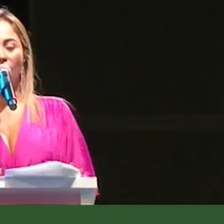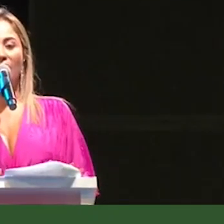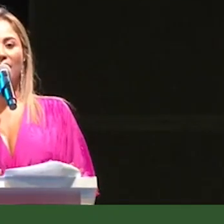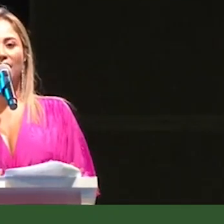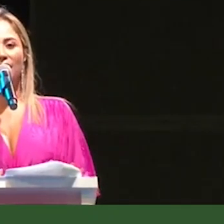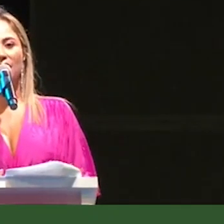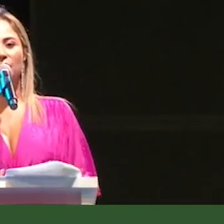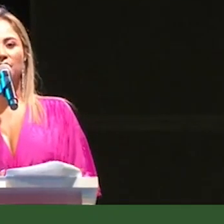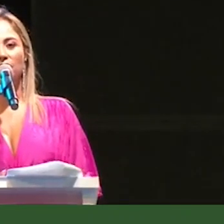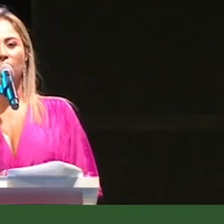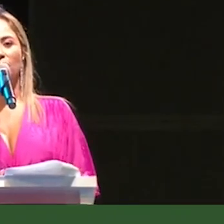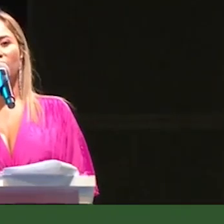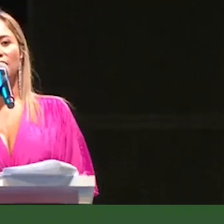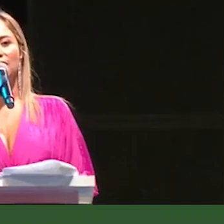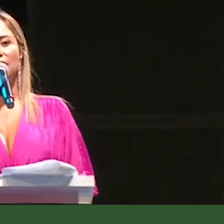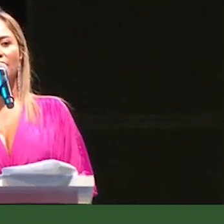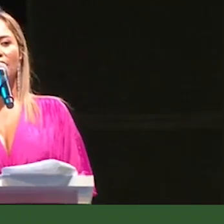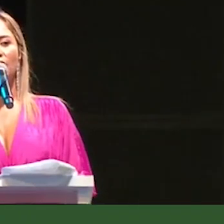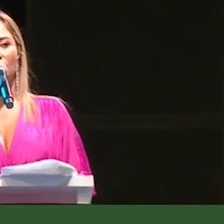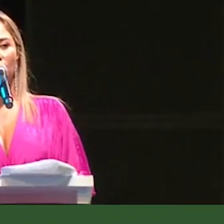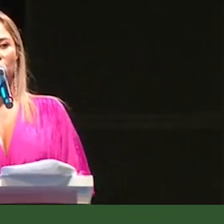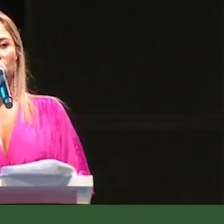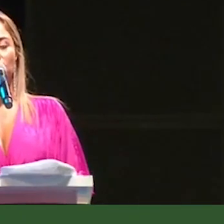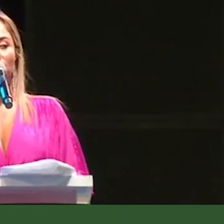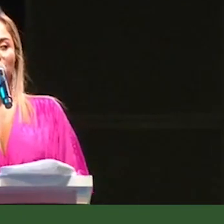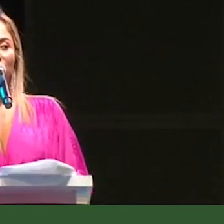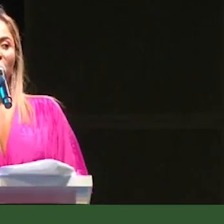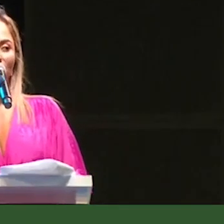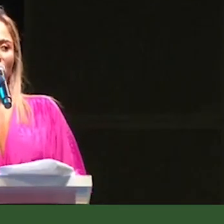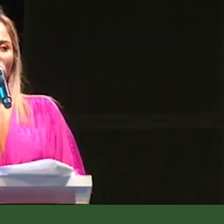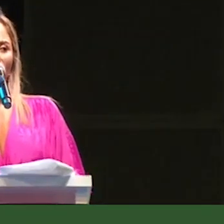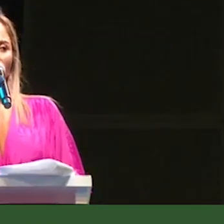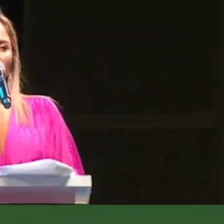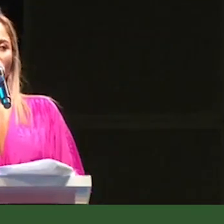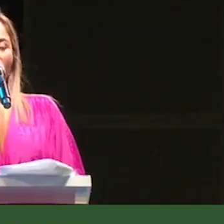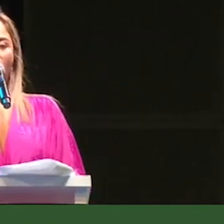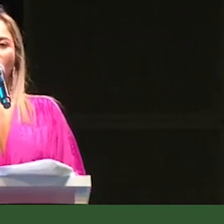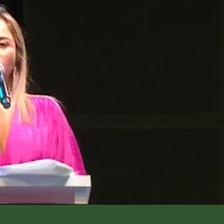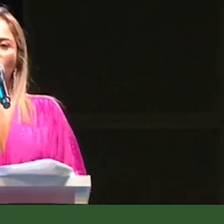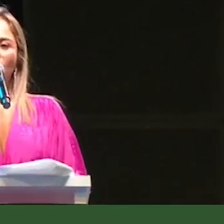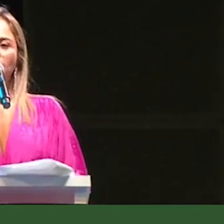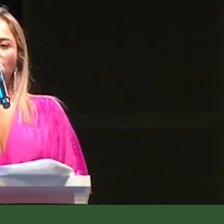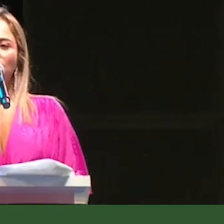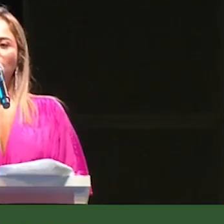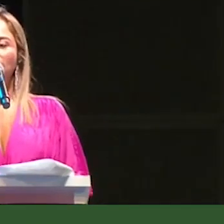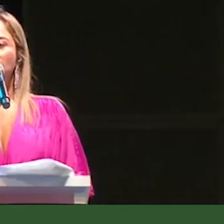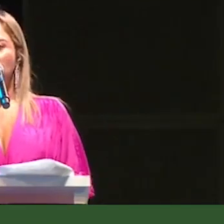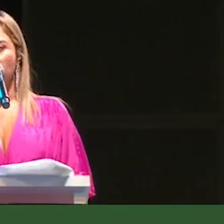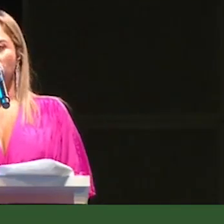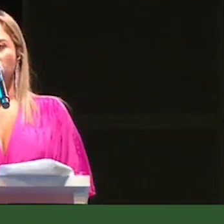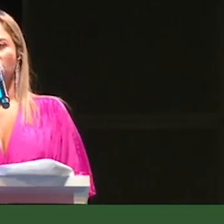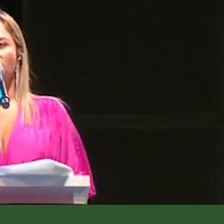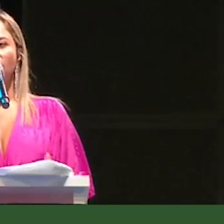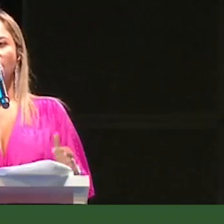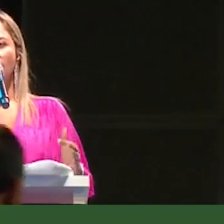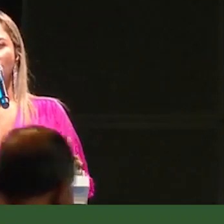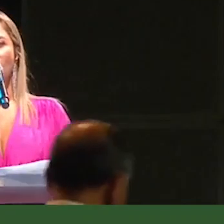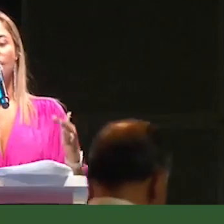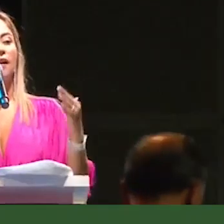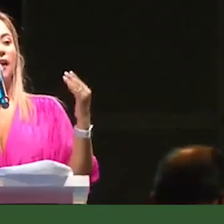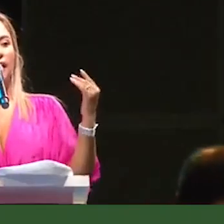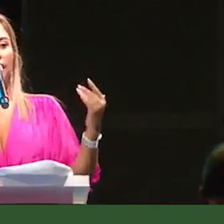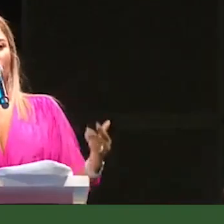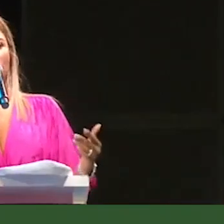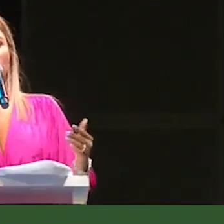Como calarqueña me siento muy feliz el día de hoy, después de 20 años en los cuales siempre quisimos que el